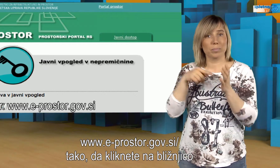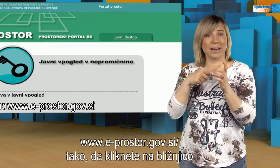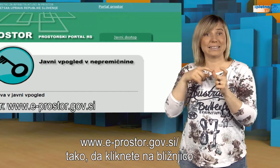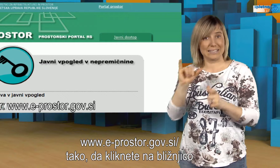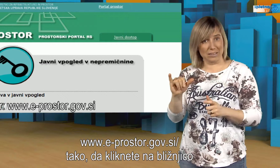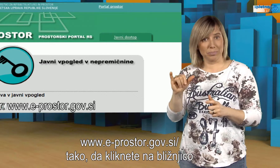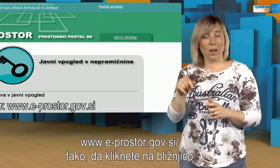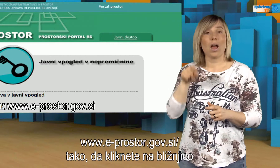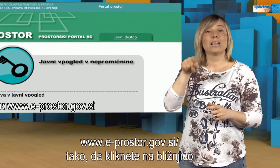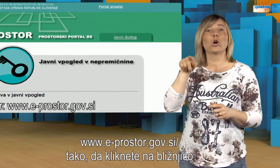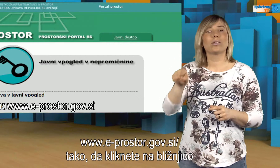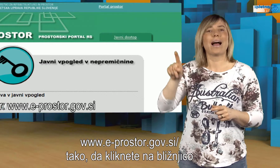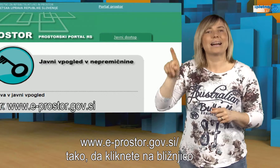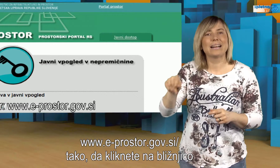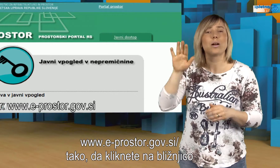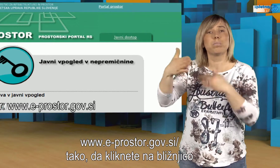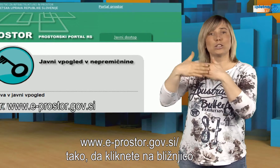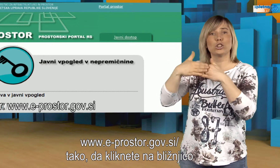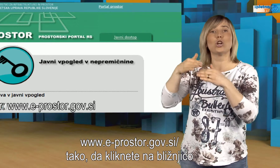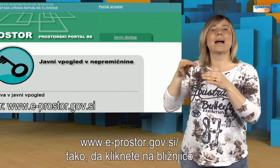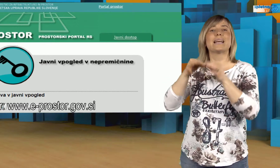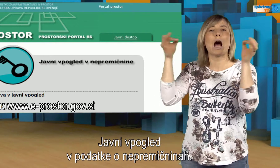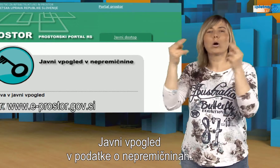bližnico javni v pogledu podatke o neprimičninah.